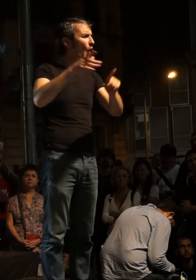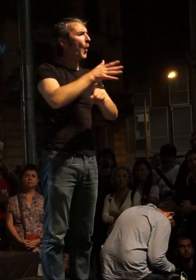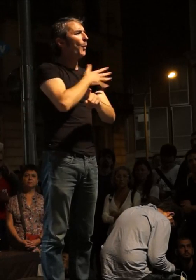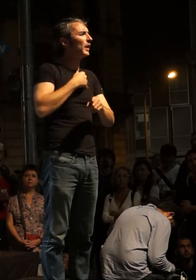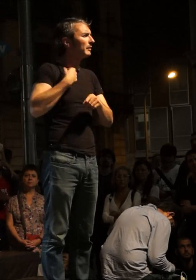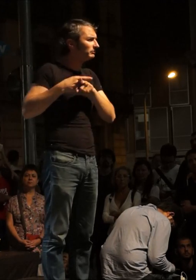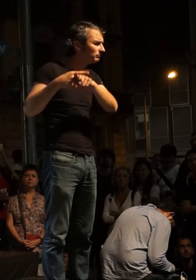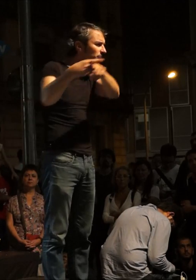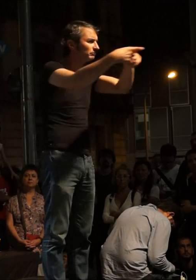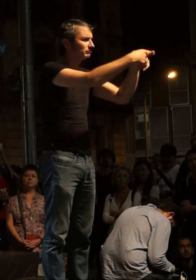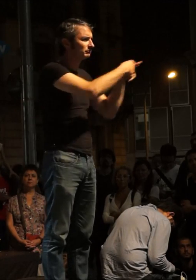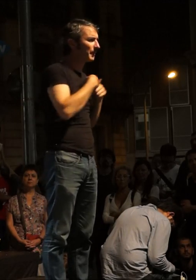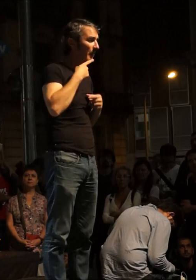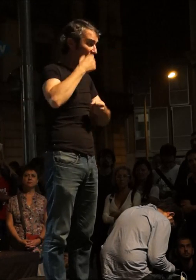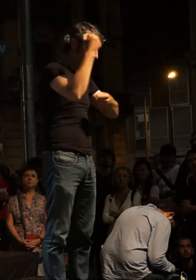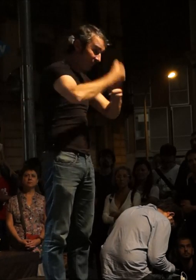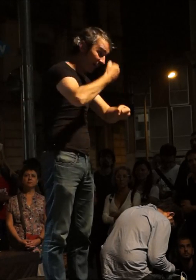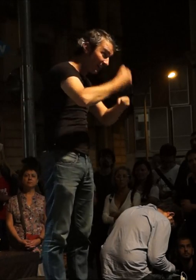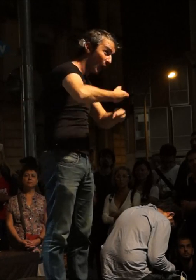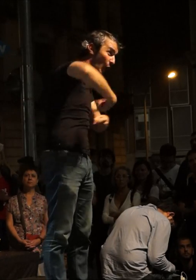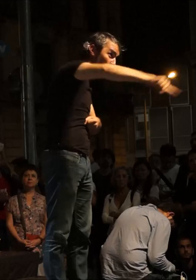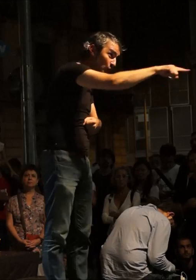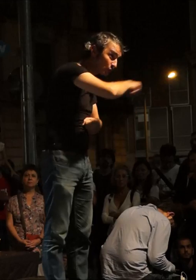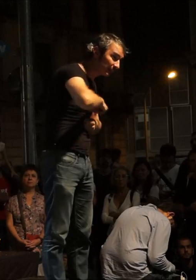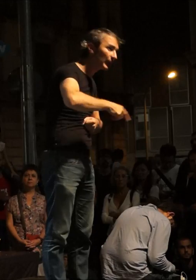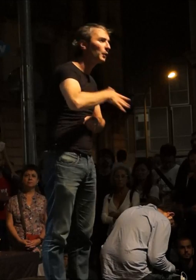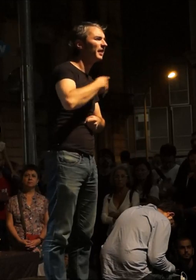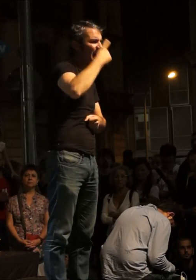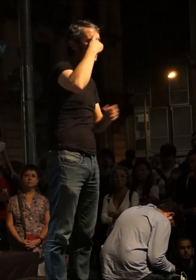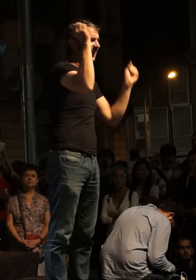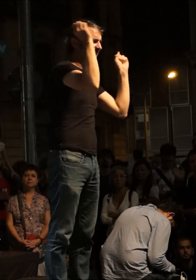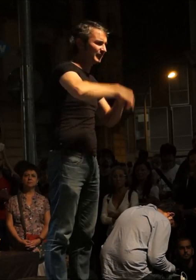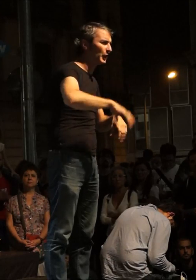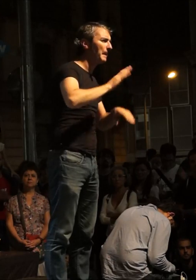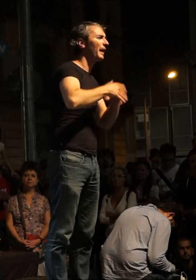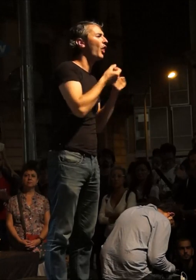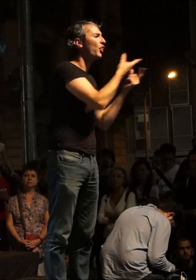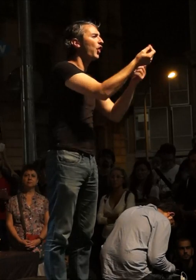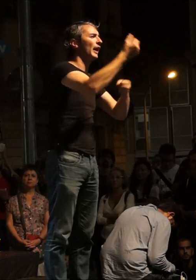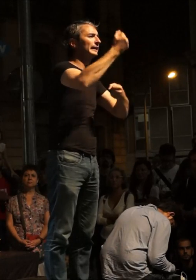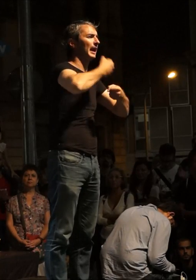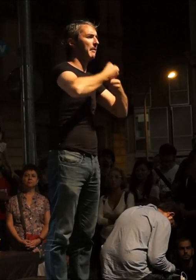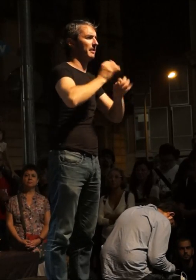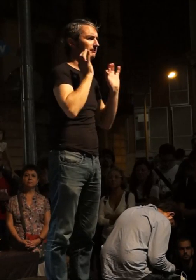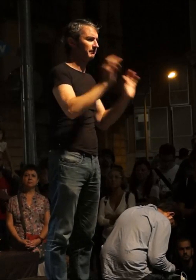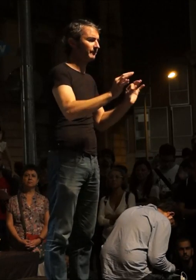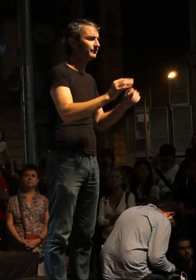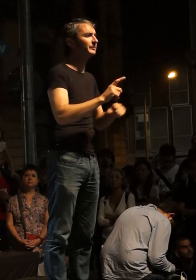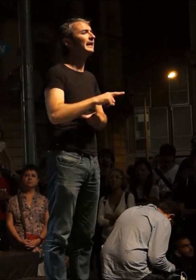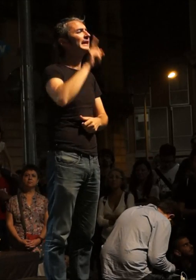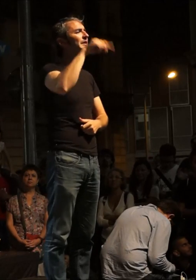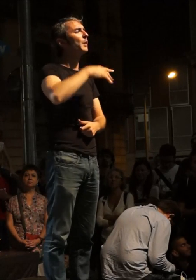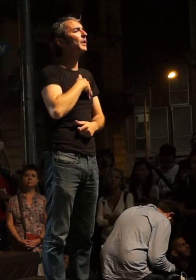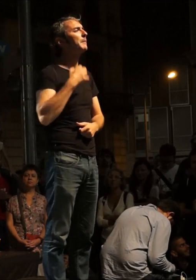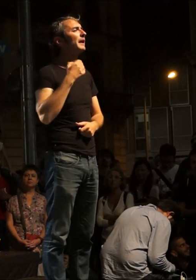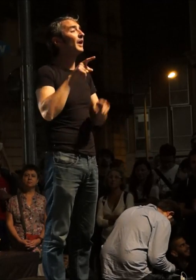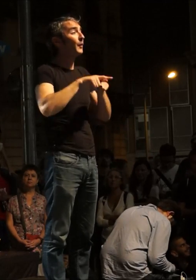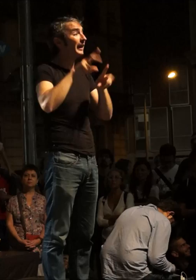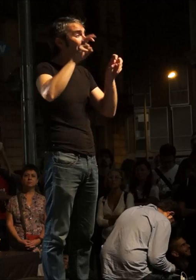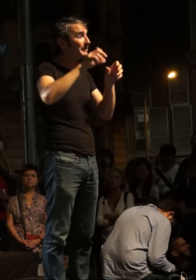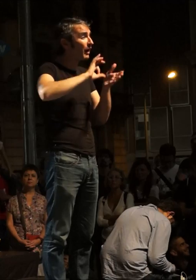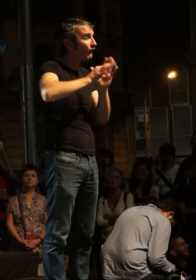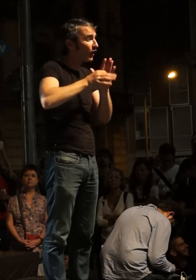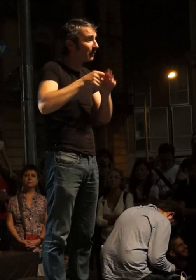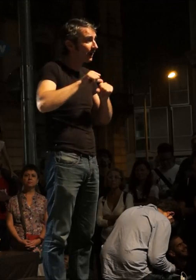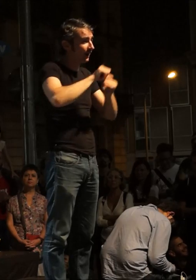fa la feina tingui les eines que finalment donen el treball. Volem que el sistema de distribució